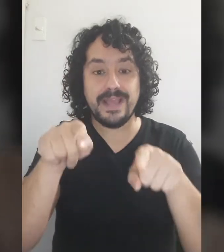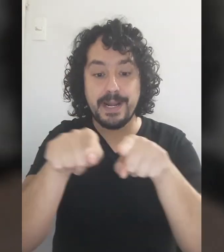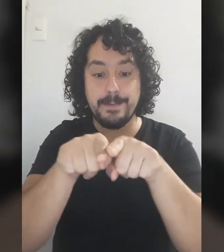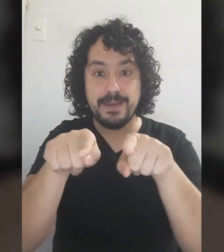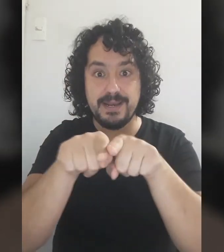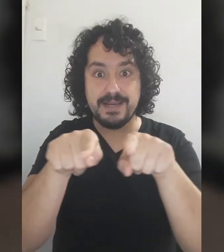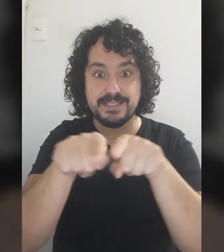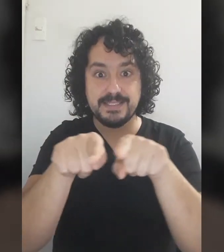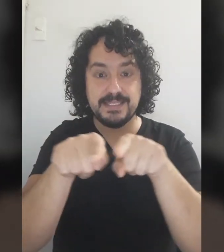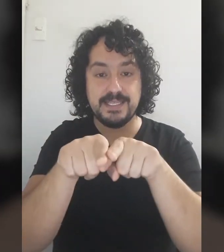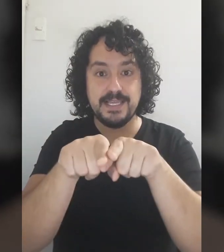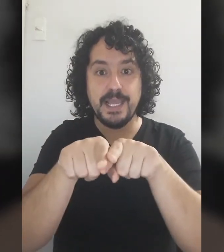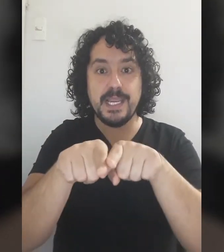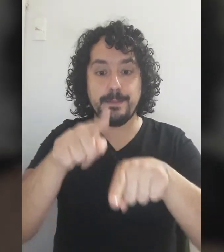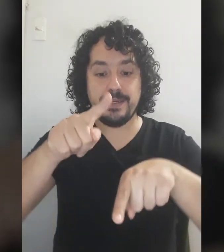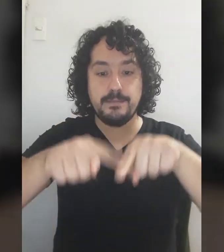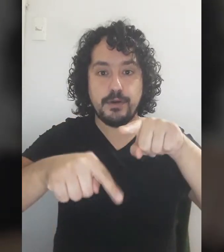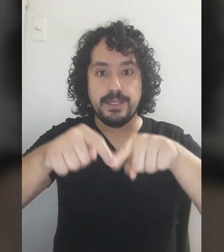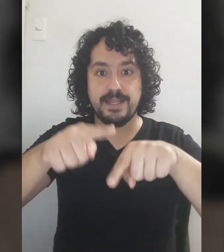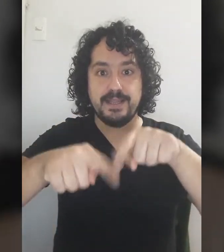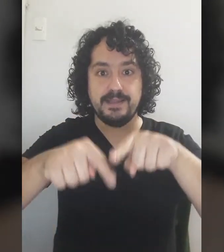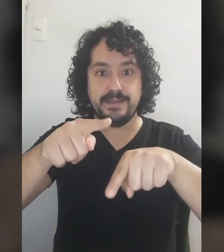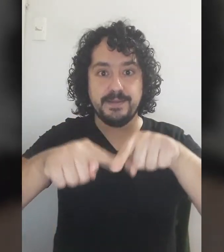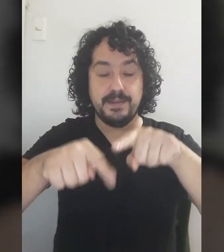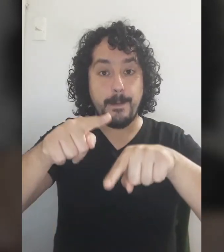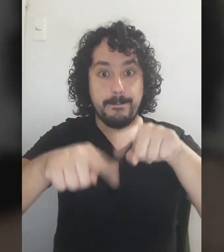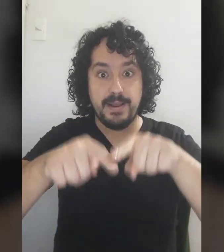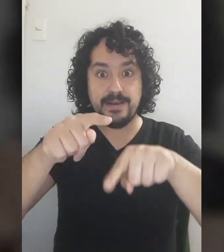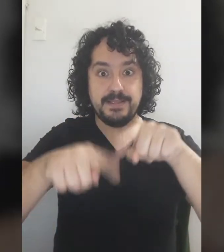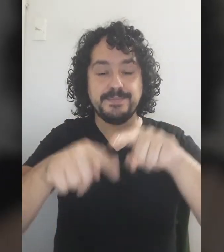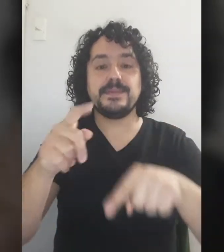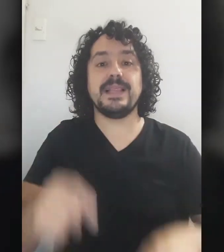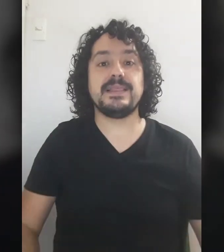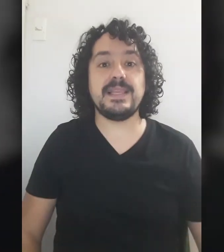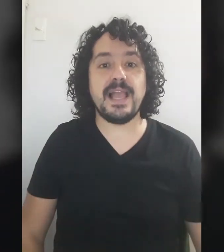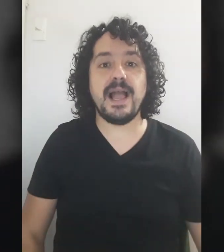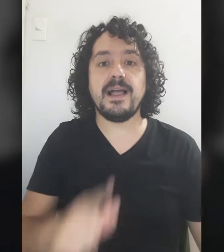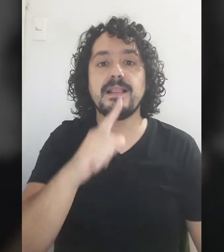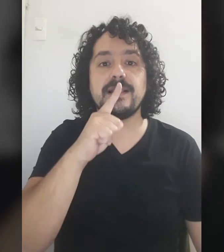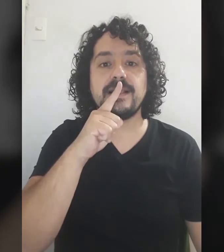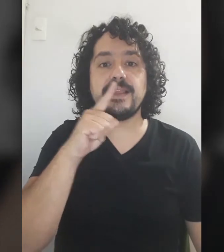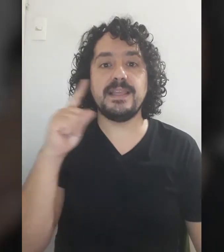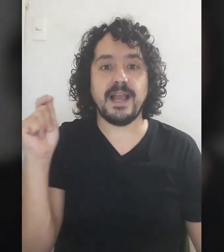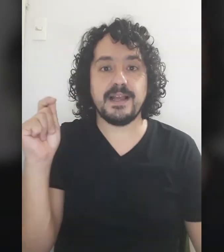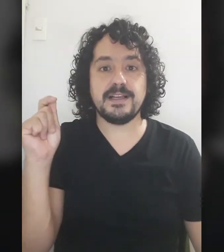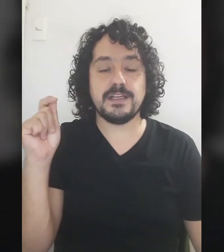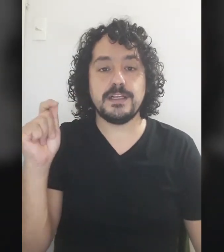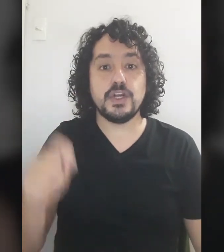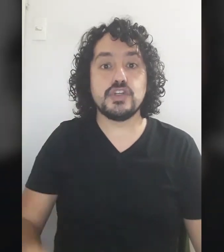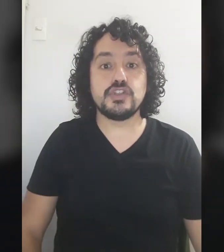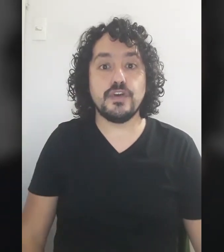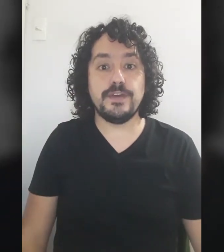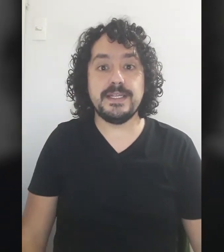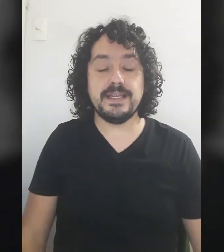Hermana es así Y primo es así ¿Vale? Tía Tía Sobrina